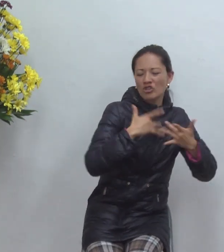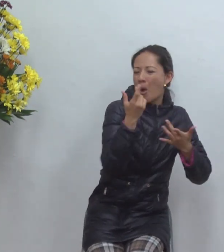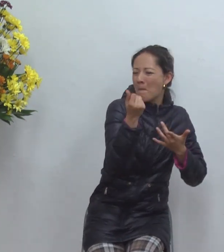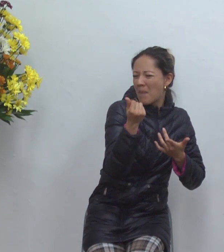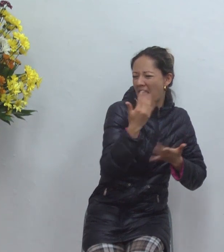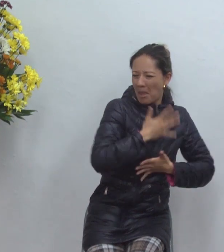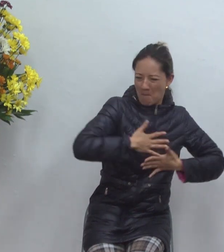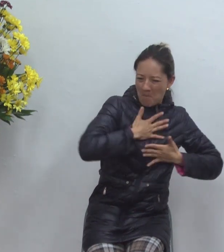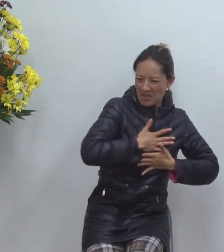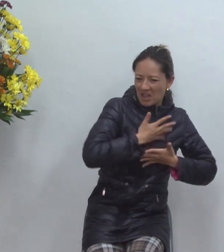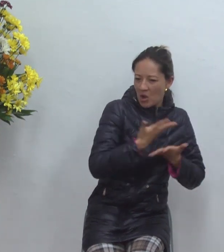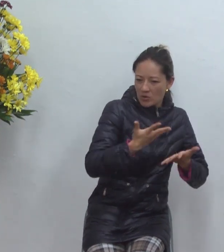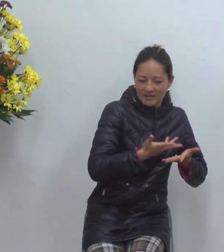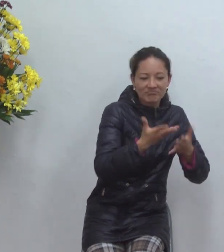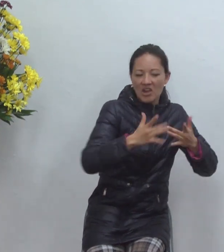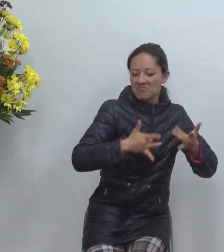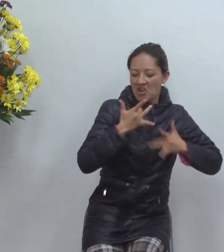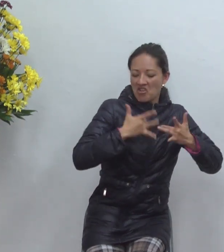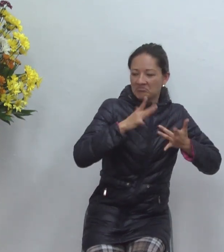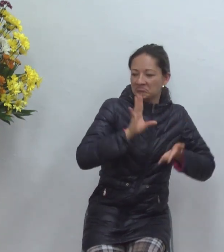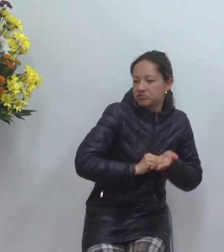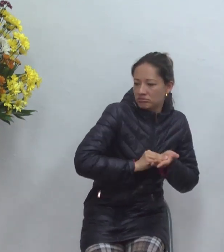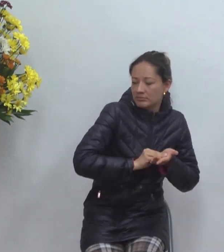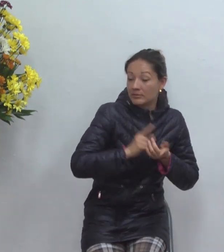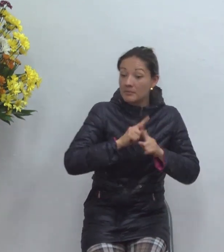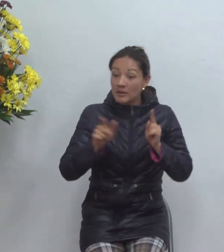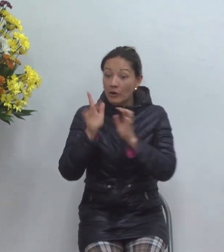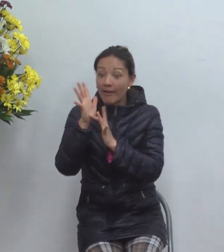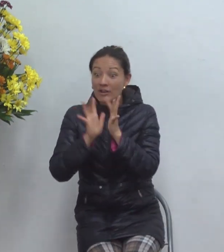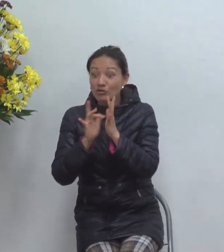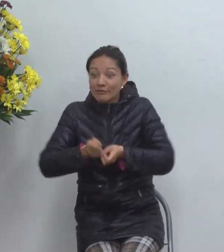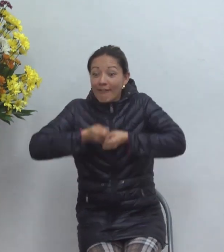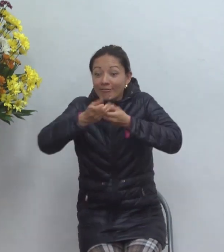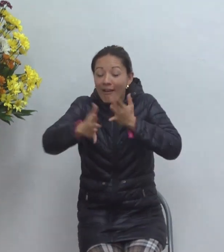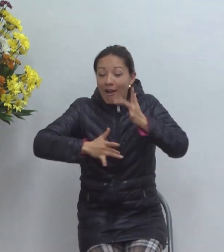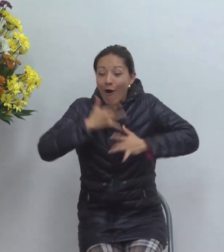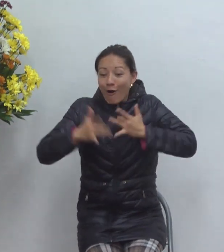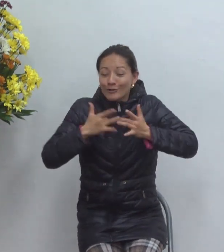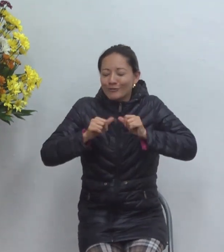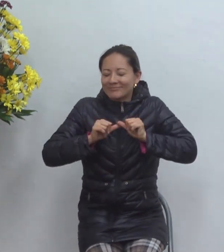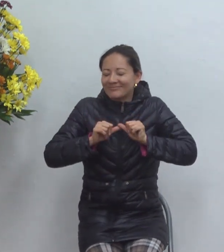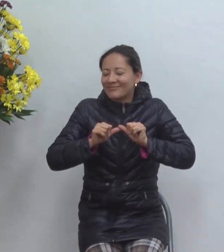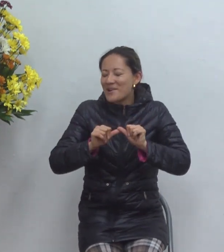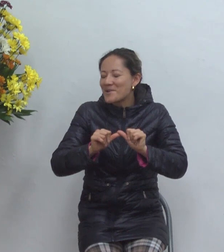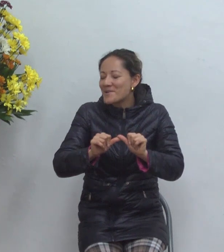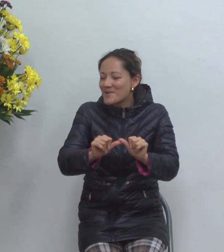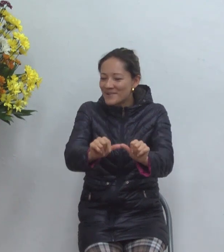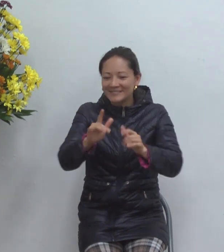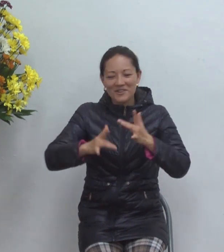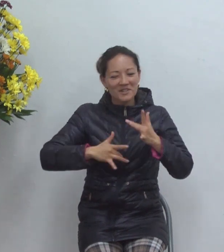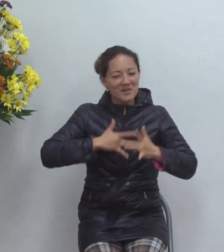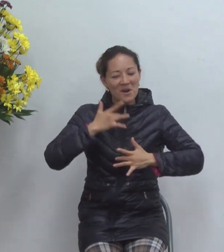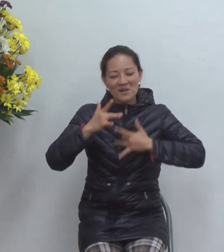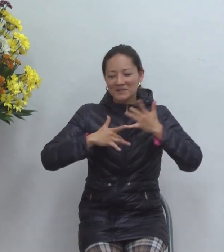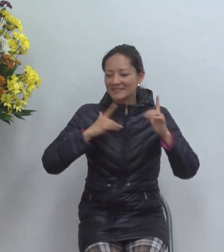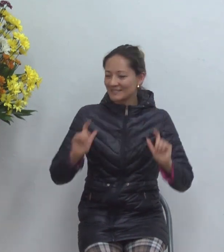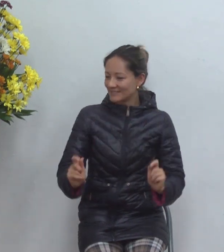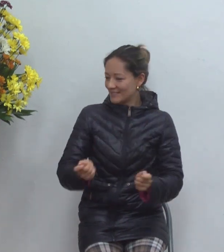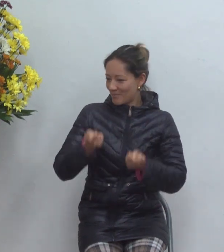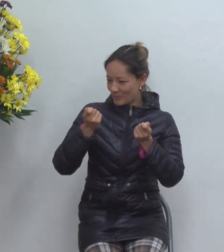es vida eterna estamos hablando ahora de Juan capítulo 4 cuando dice que Dios es espíritu y anhela